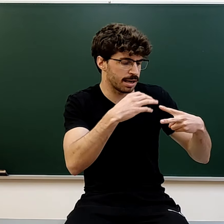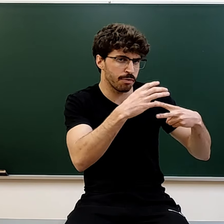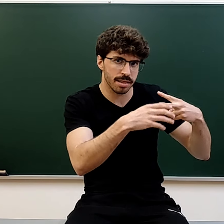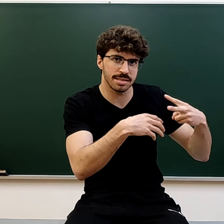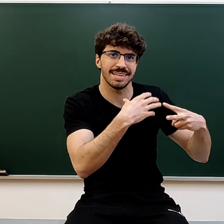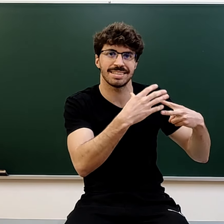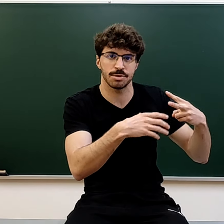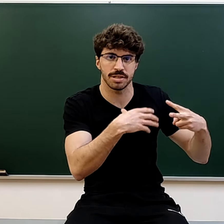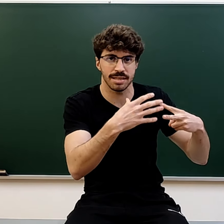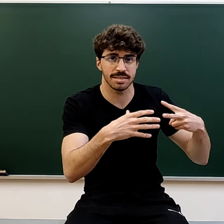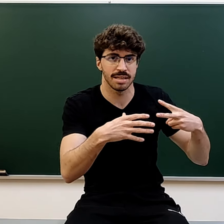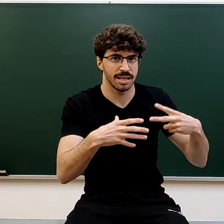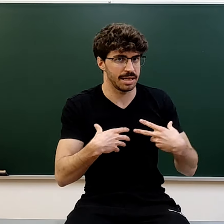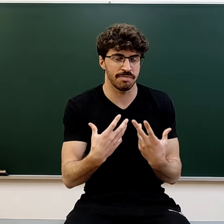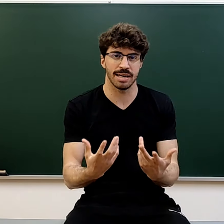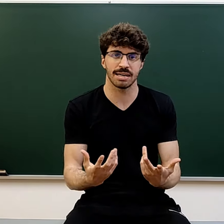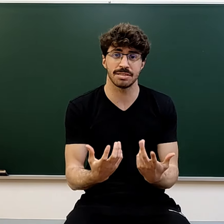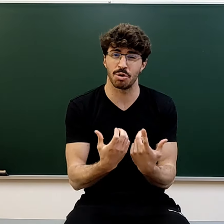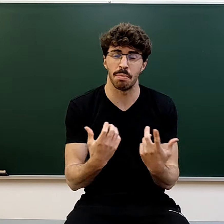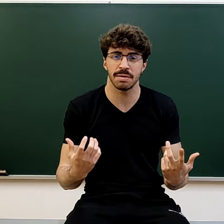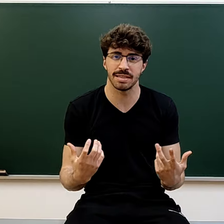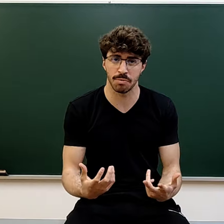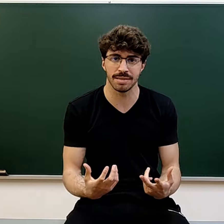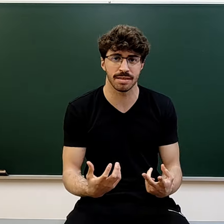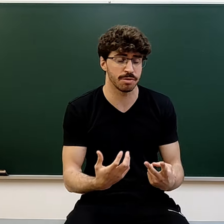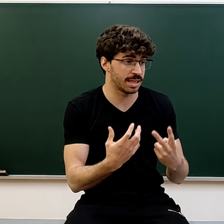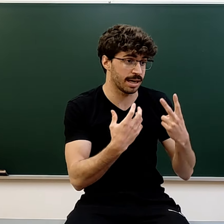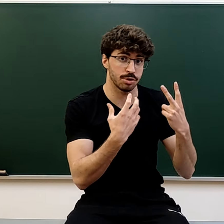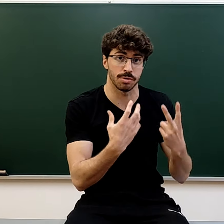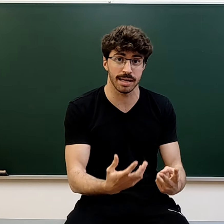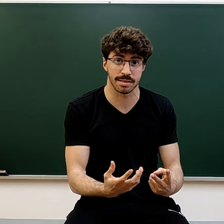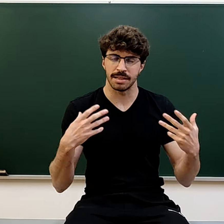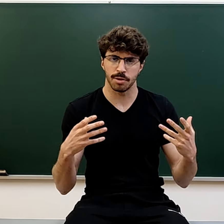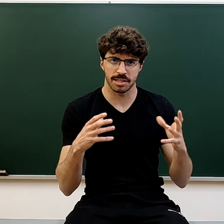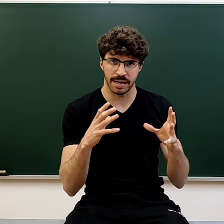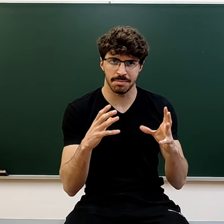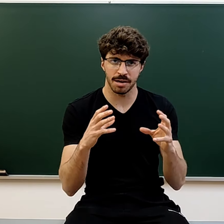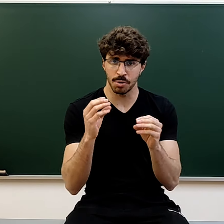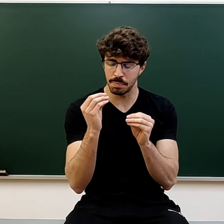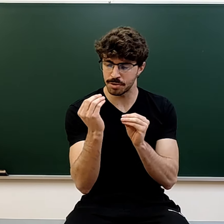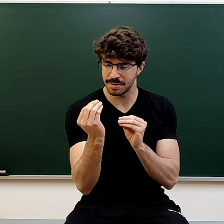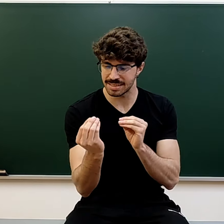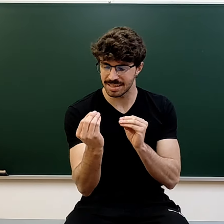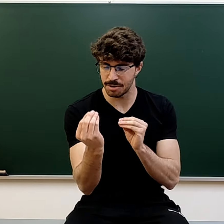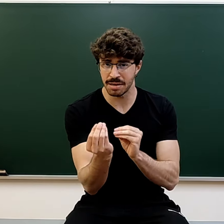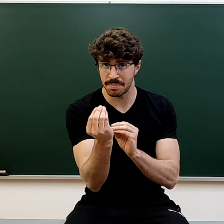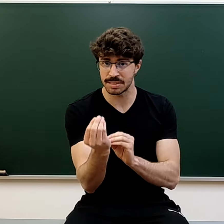refuerzas estas dos ideas, y al final acabas completamente convencido de que eres un crack. Entonces, para llevarlo un poco más a un nivel más